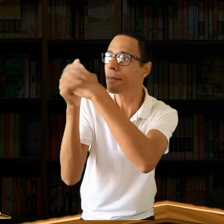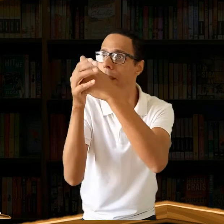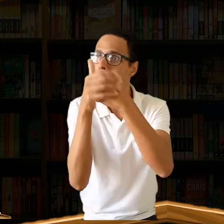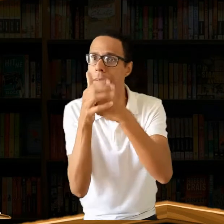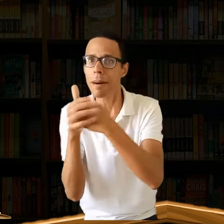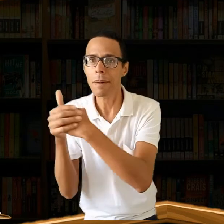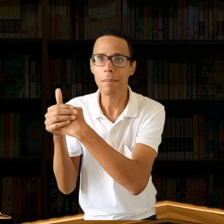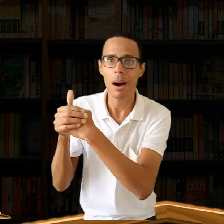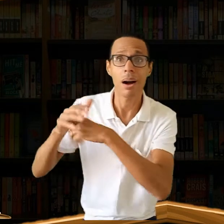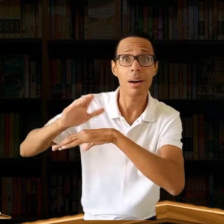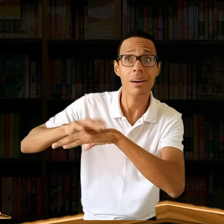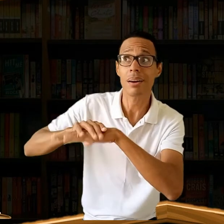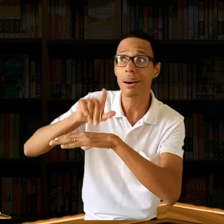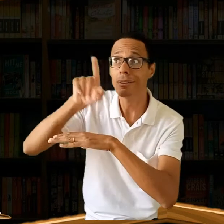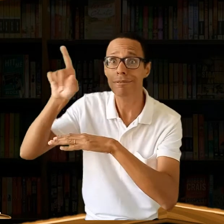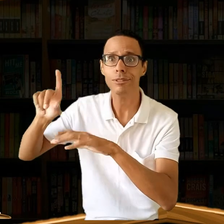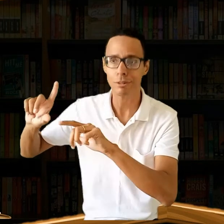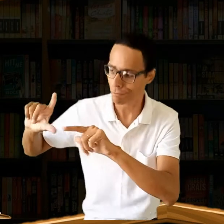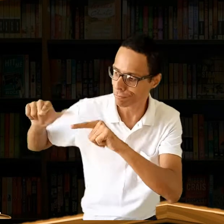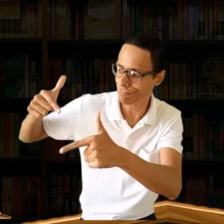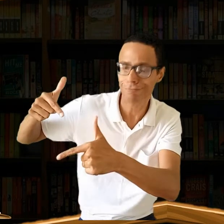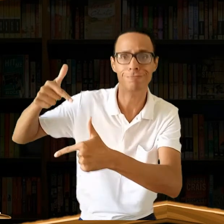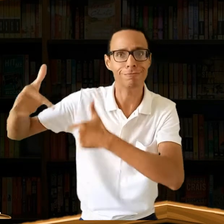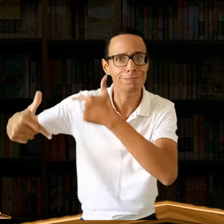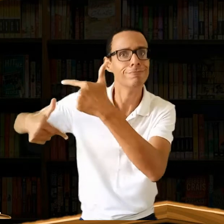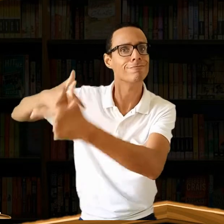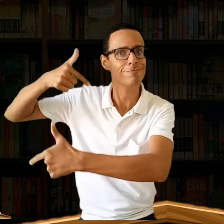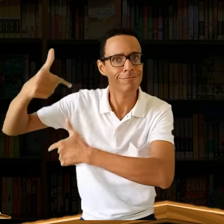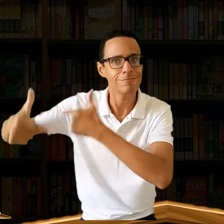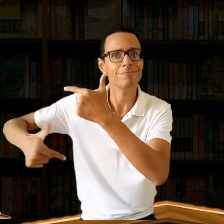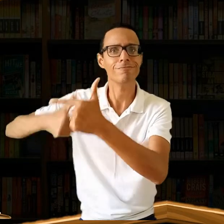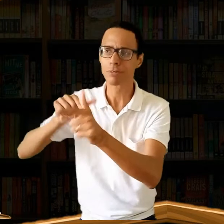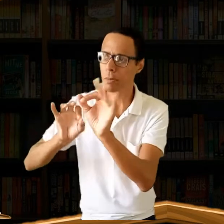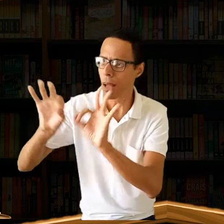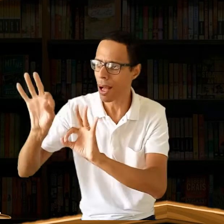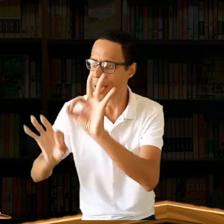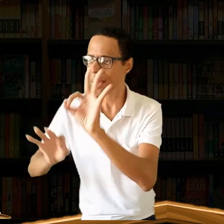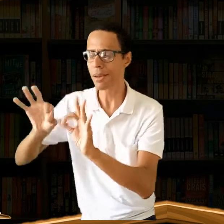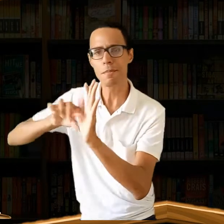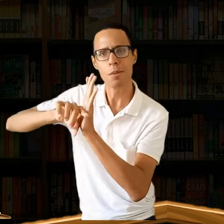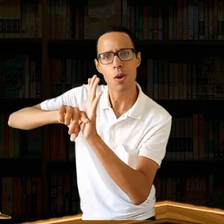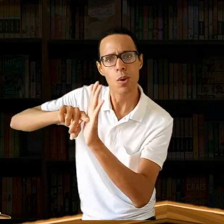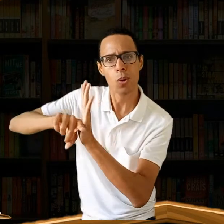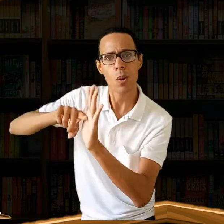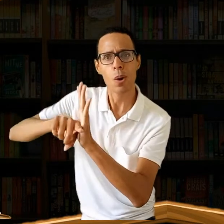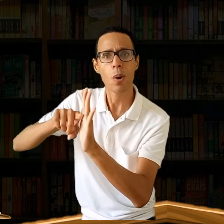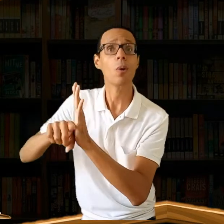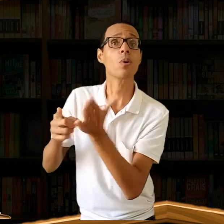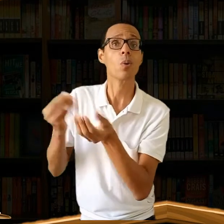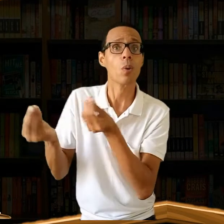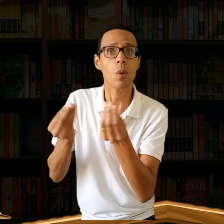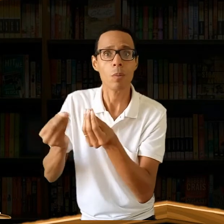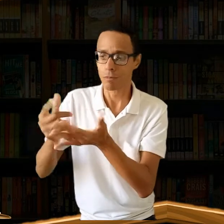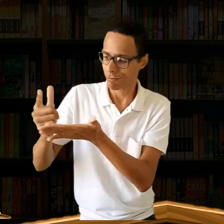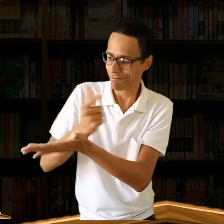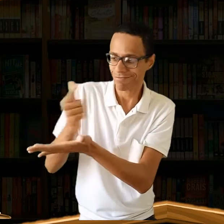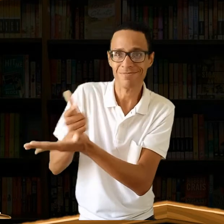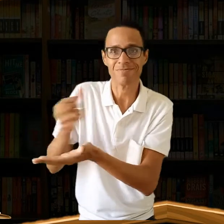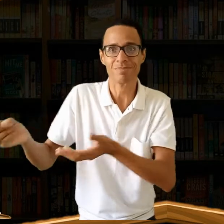às escondidas, produzindo grandes obras, fazendo muitas pesquisas e registrando